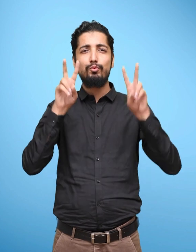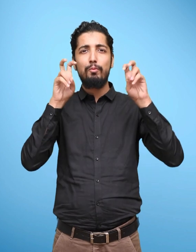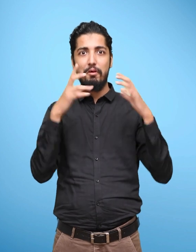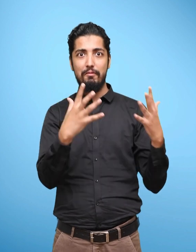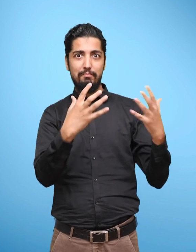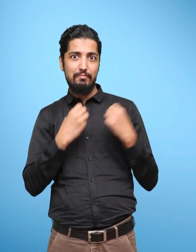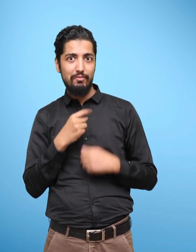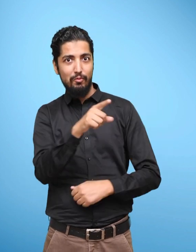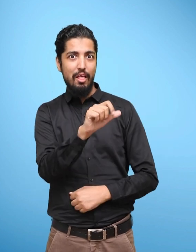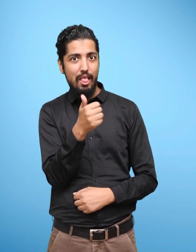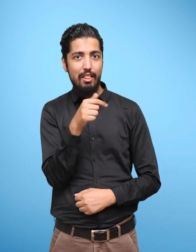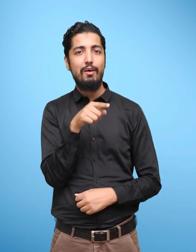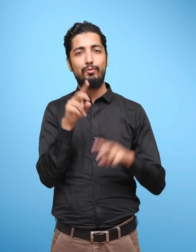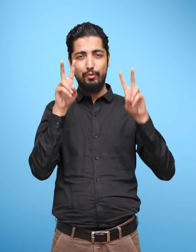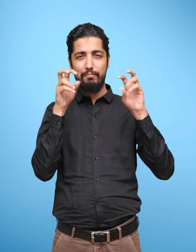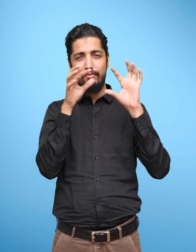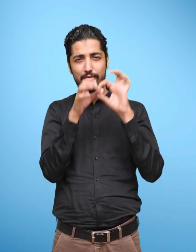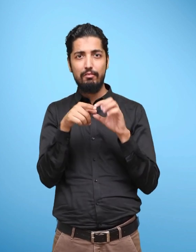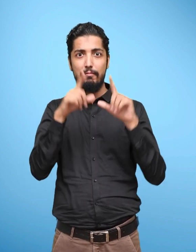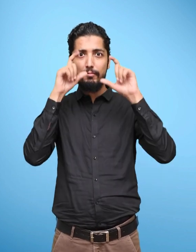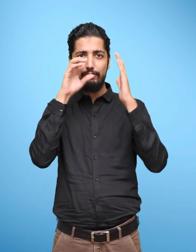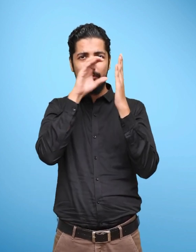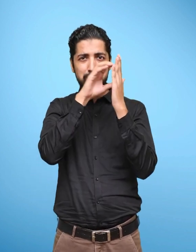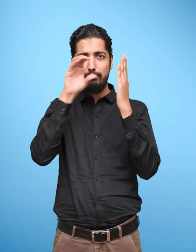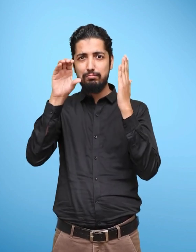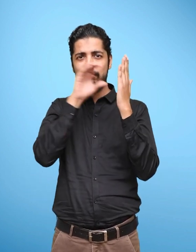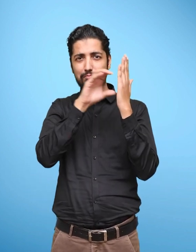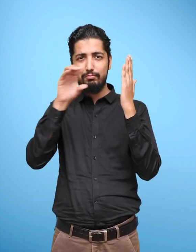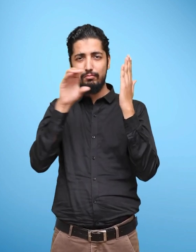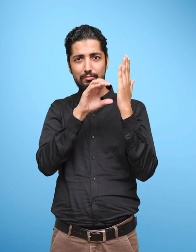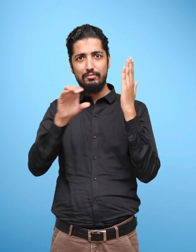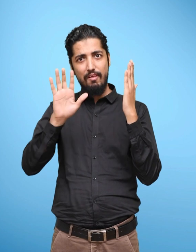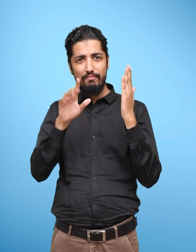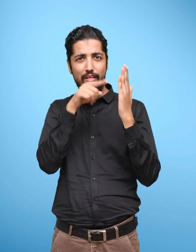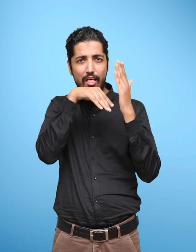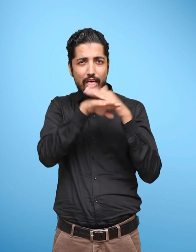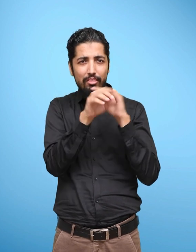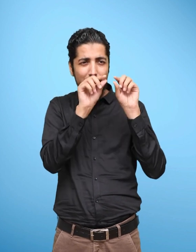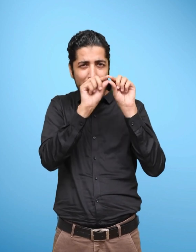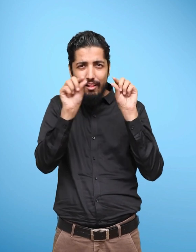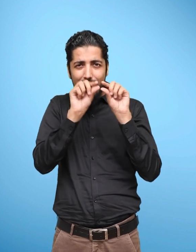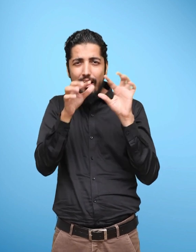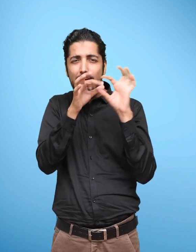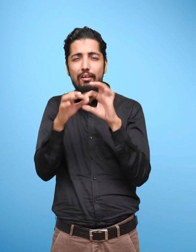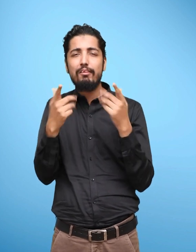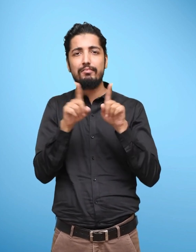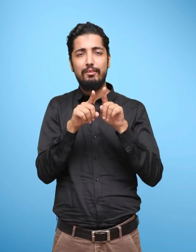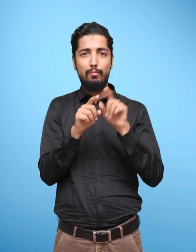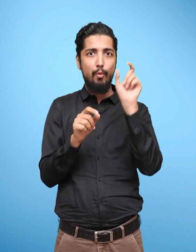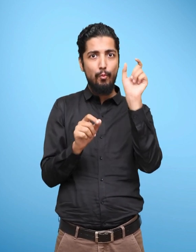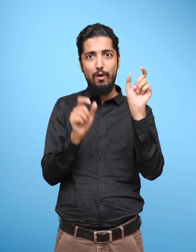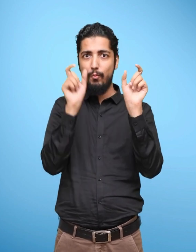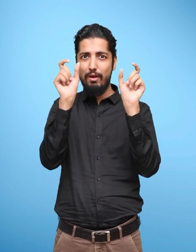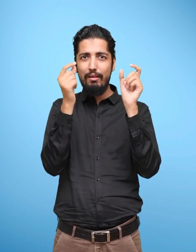Chapter 3 Emphasizes rhyming words Throughout the comic strip Catch me if you can